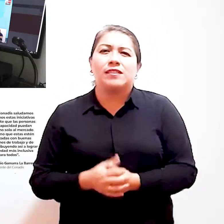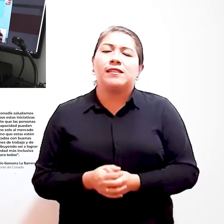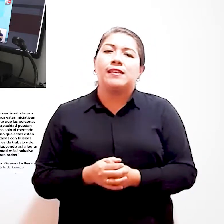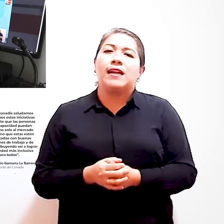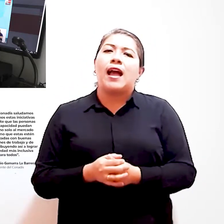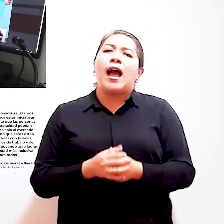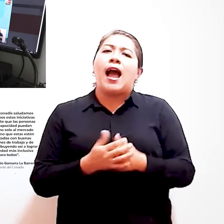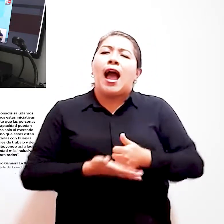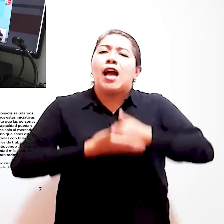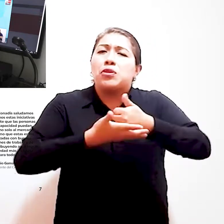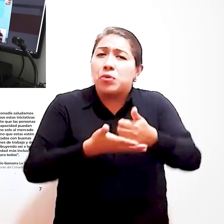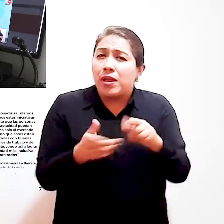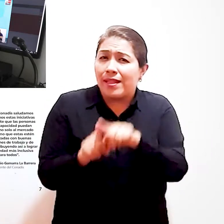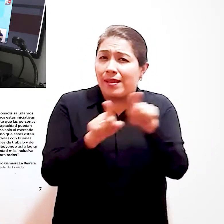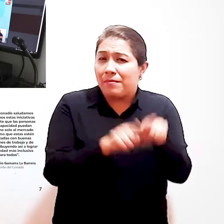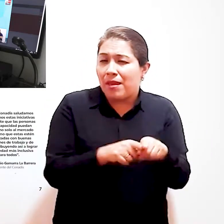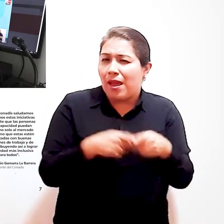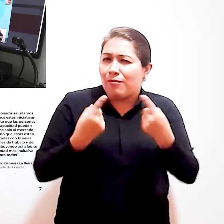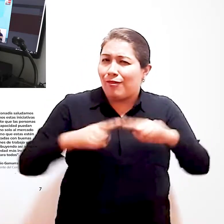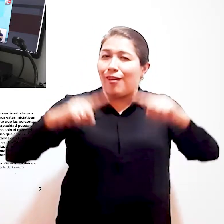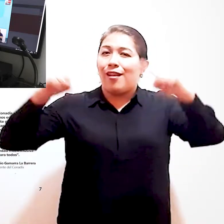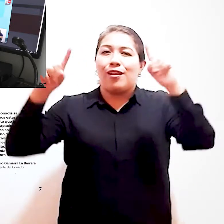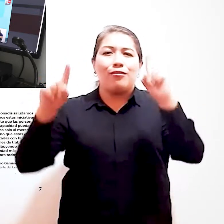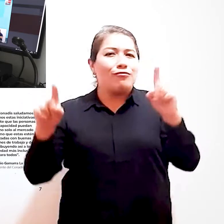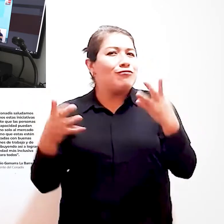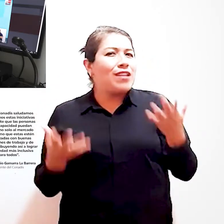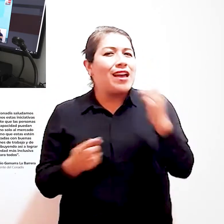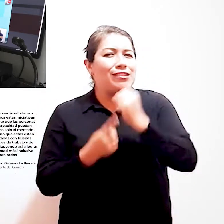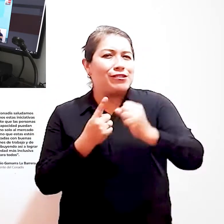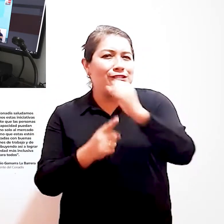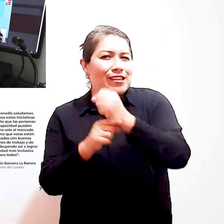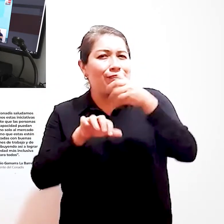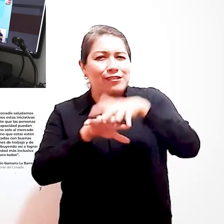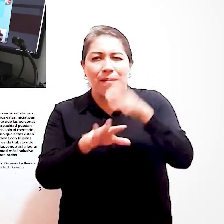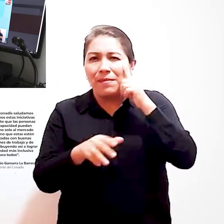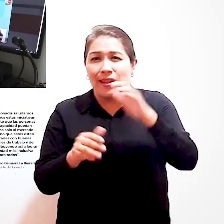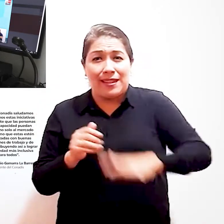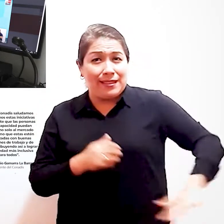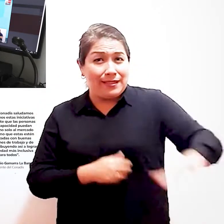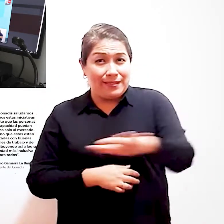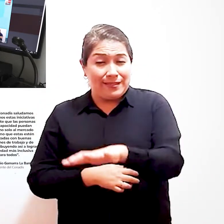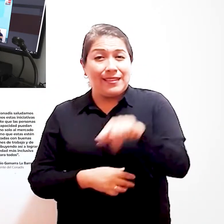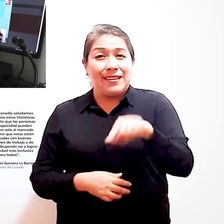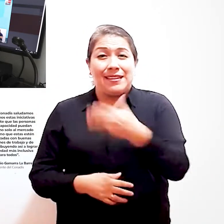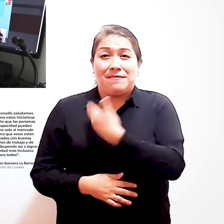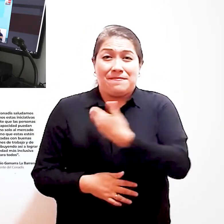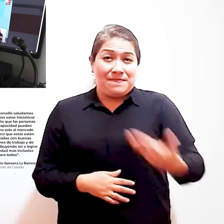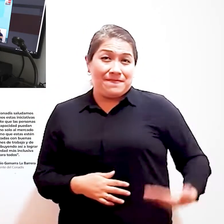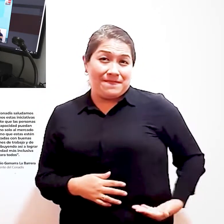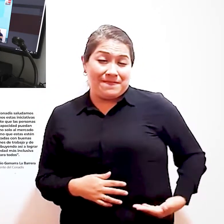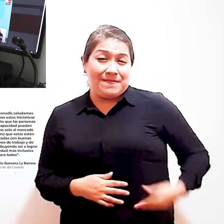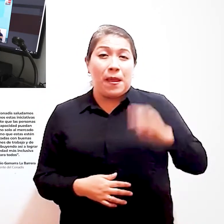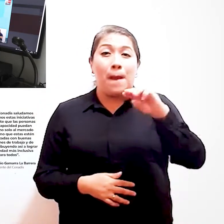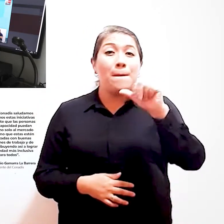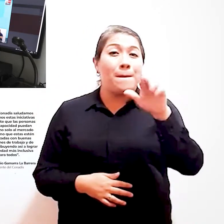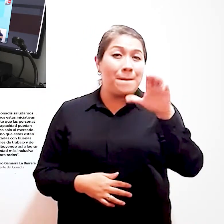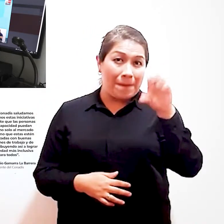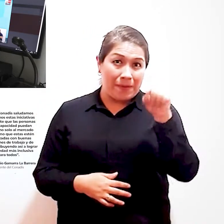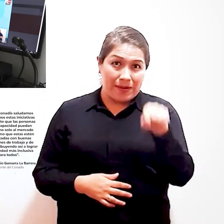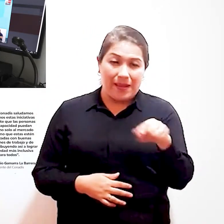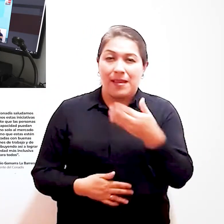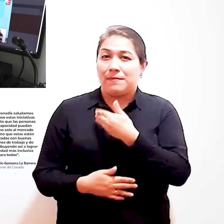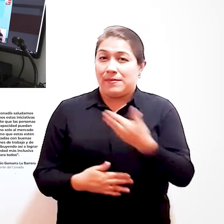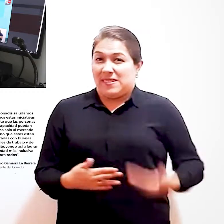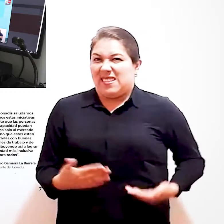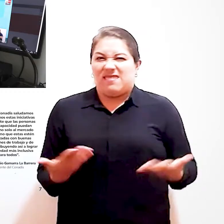y de trato contribuyendo así a lograr una sociedad más inclusiva para todos Marco Antonio Gamarra